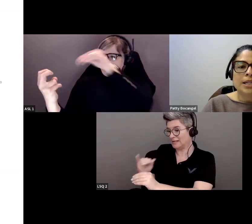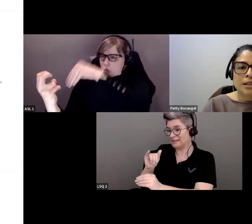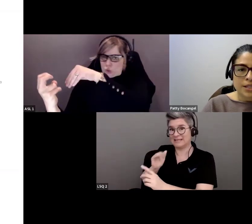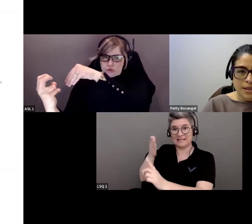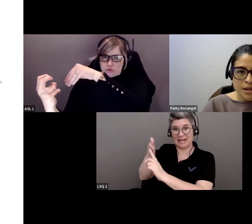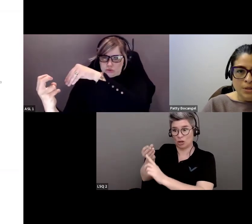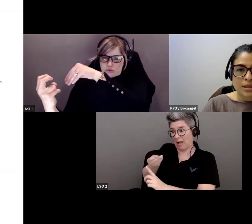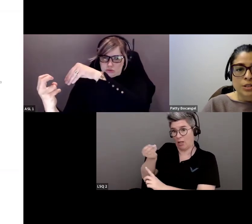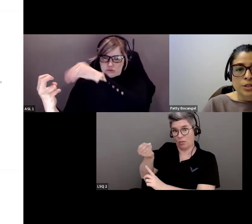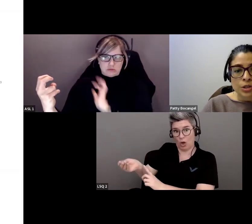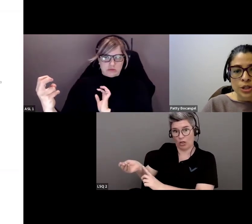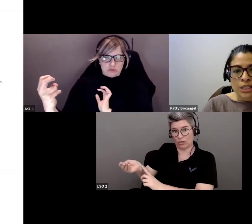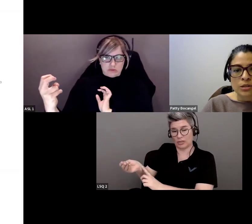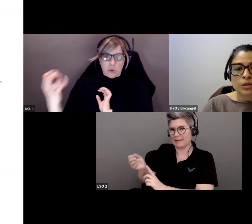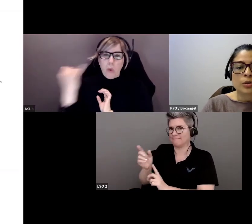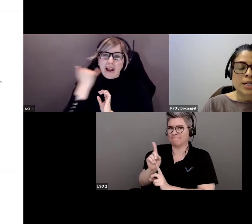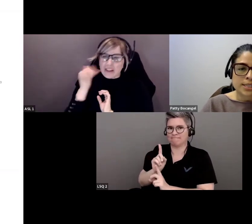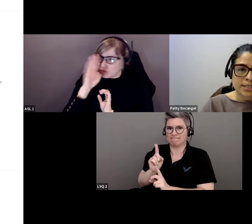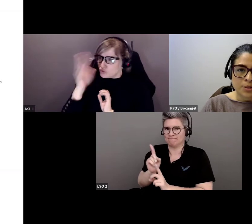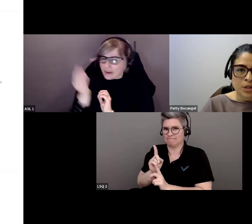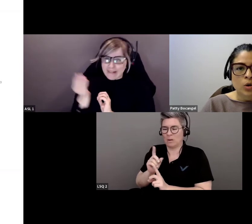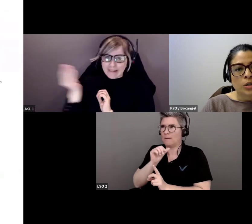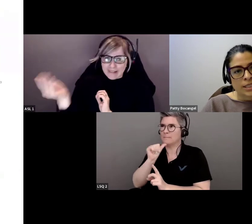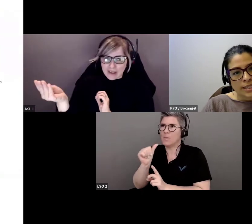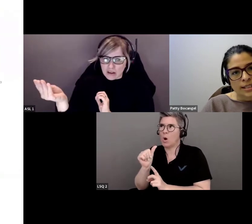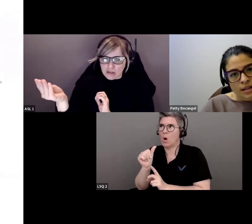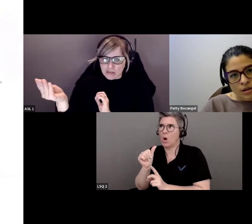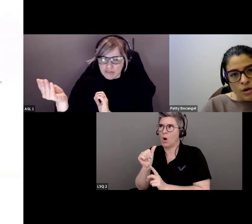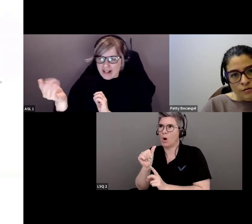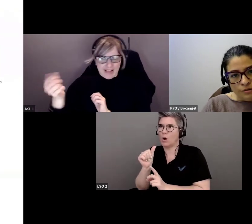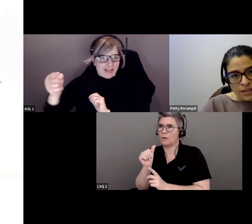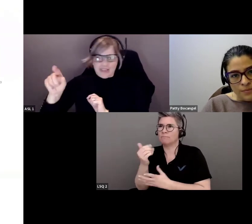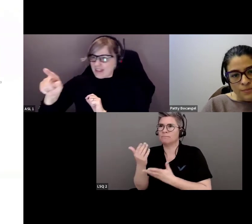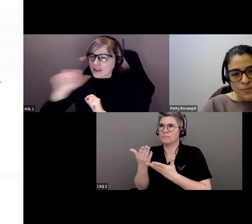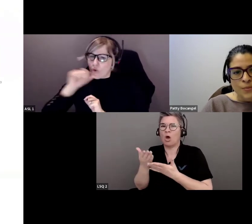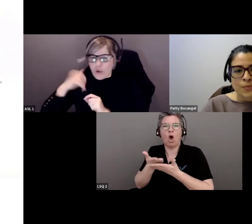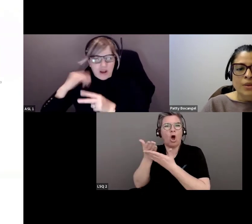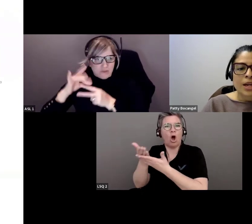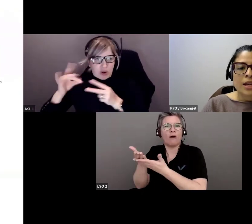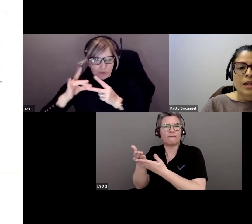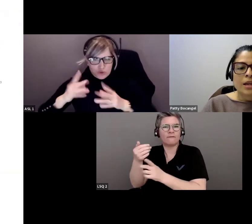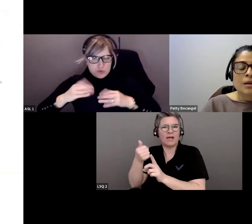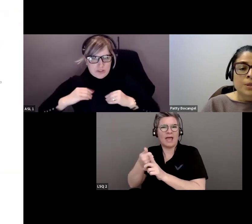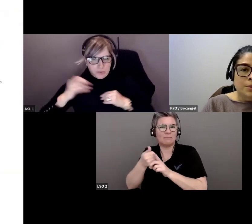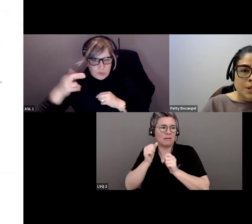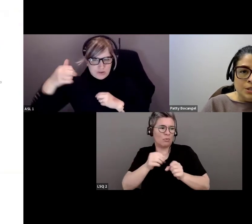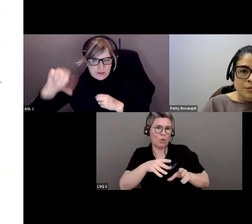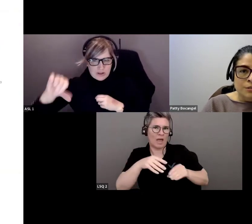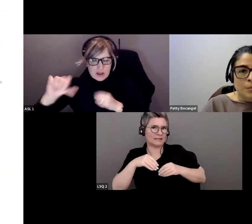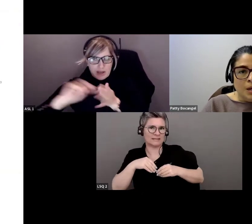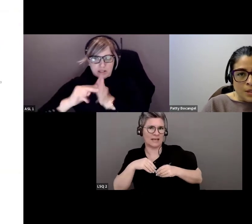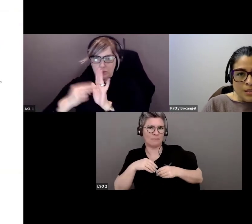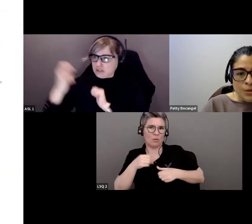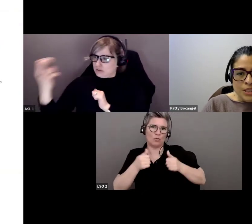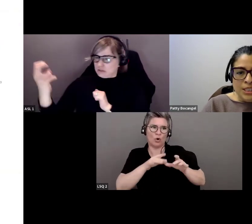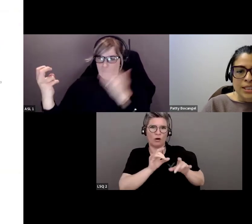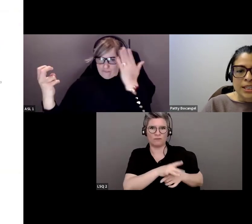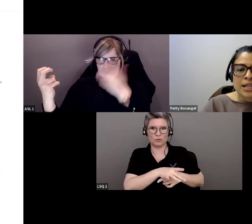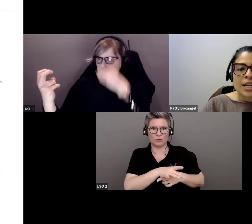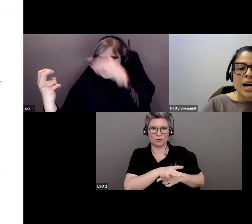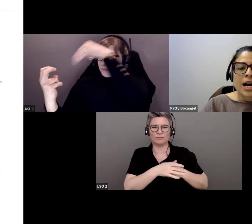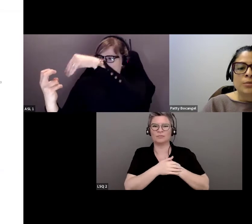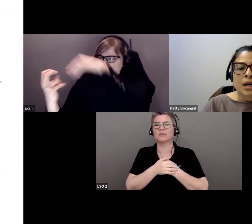directement, ce ne serait pas une offre qu'elle pouvait accepter ou refuser.